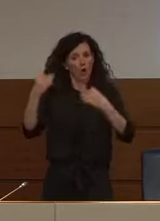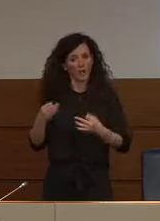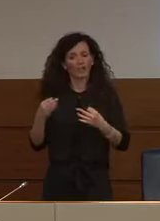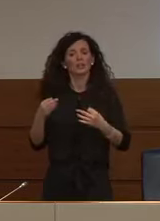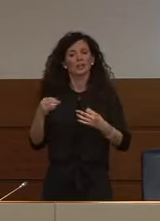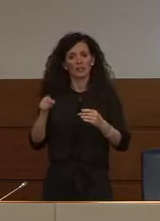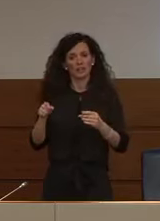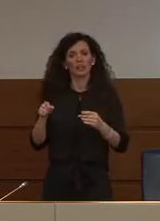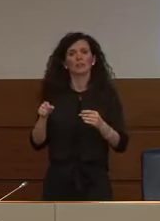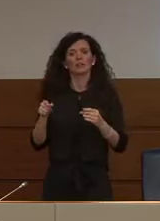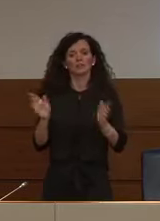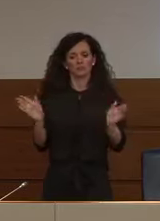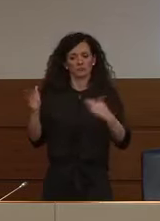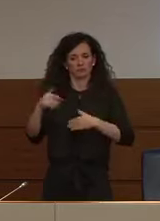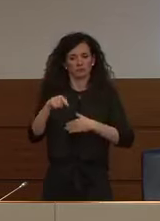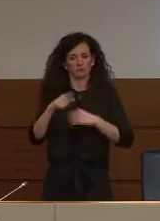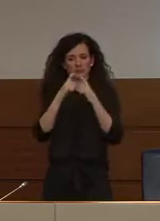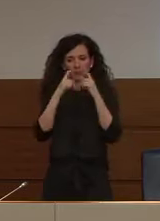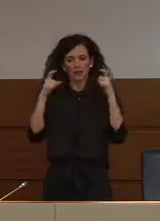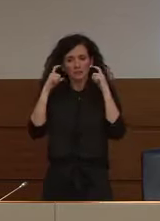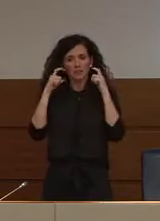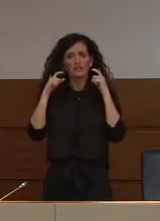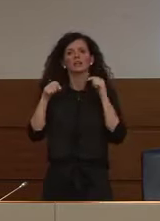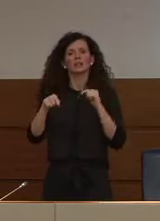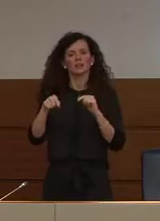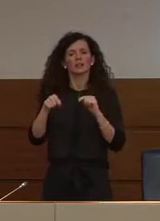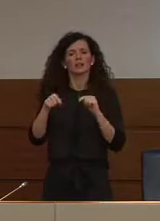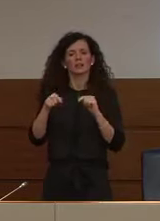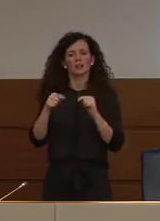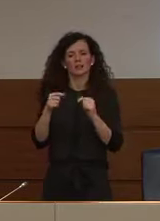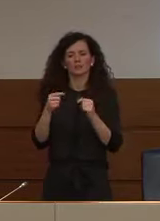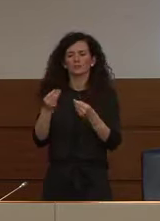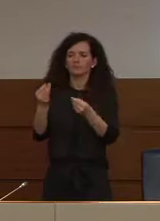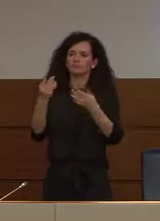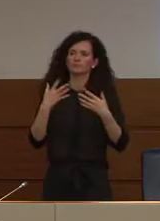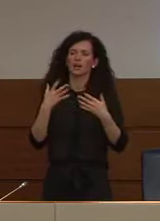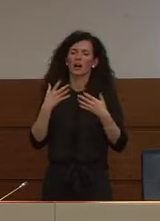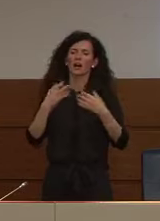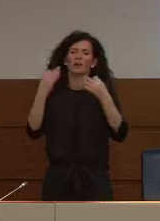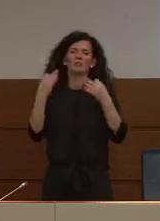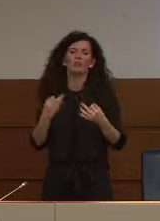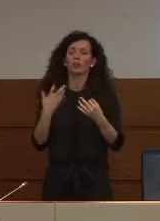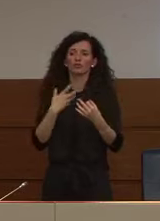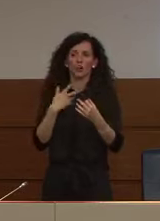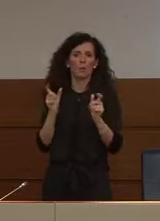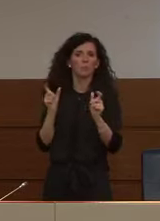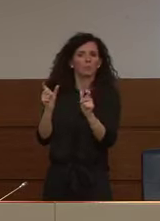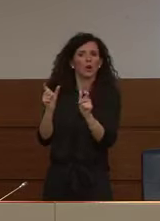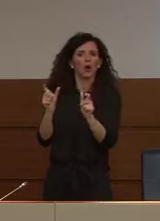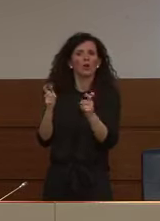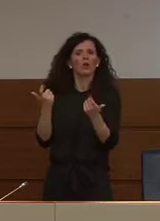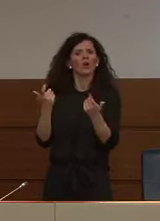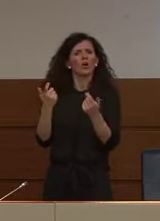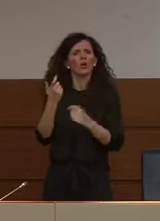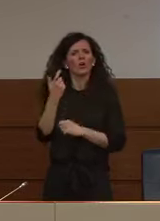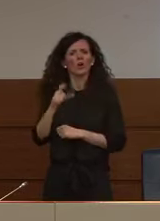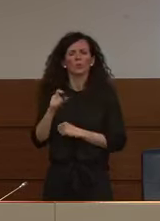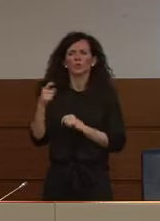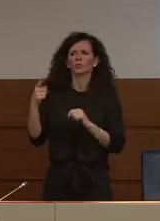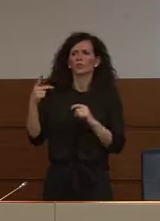interruzioni delle forniture dovute a decisioni dei governi di interrompere